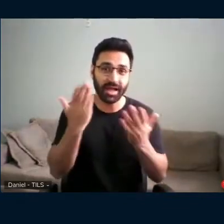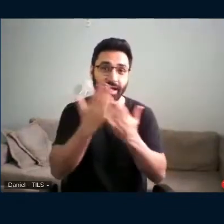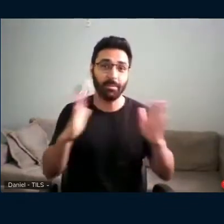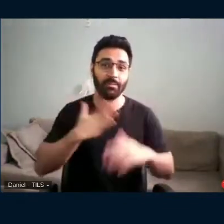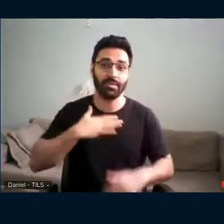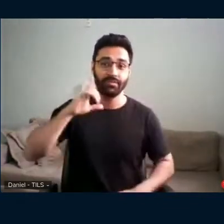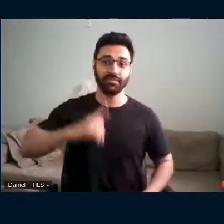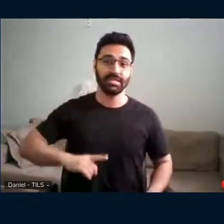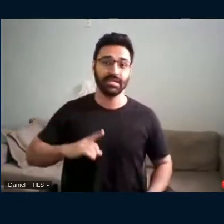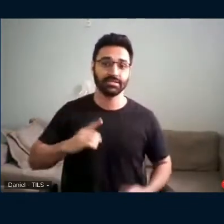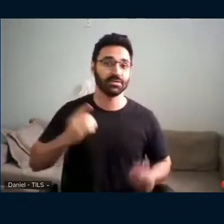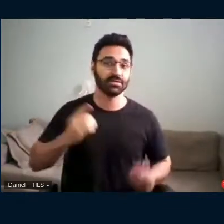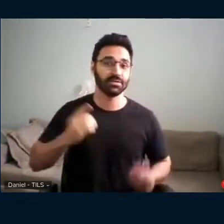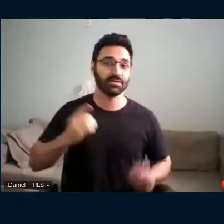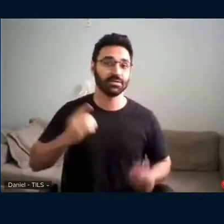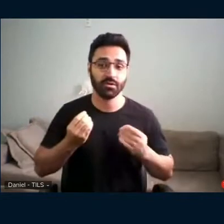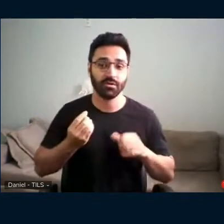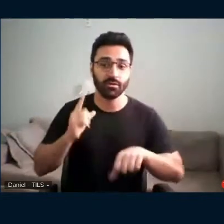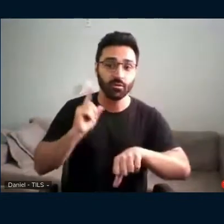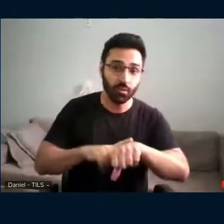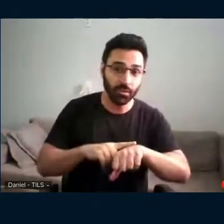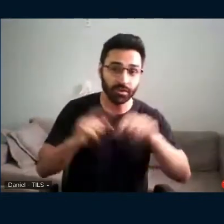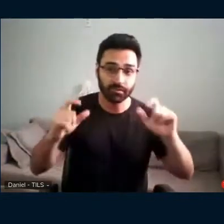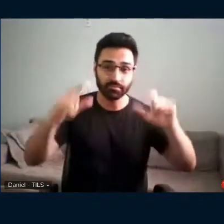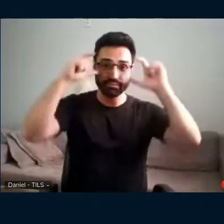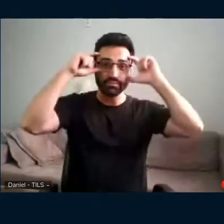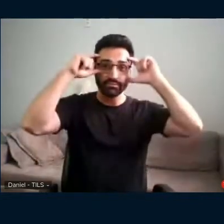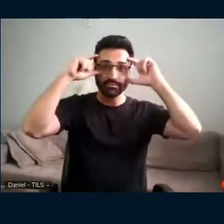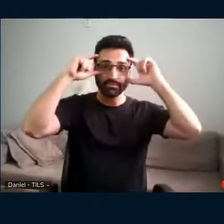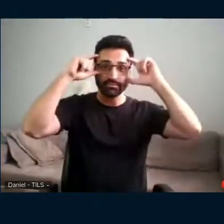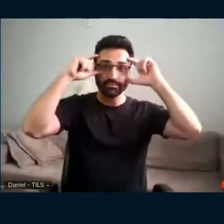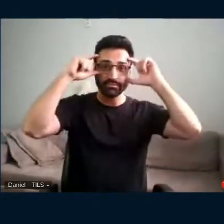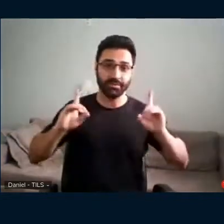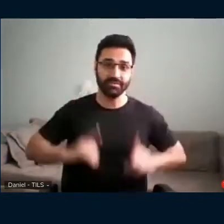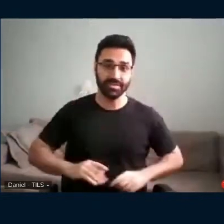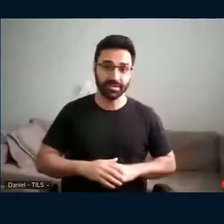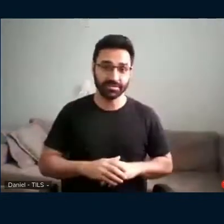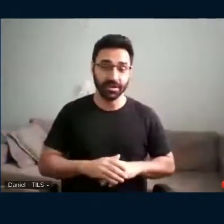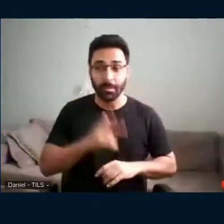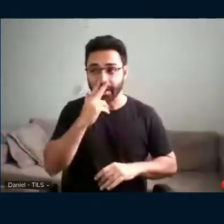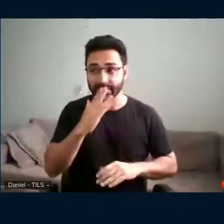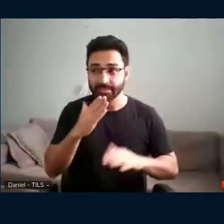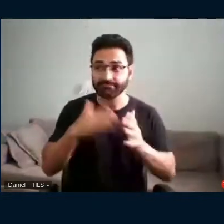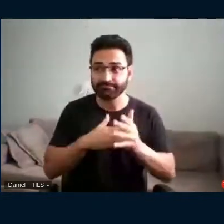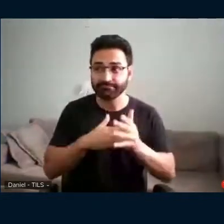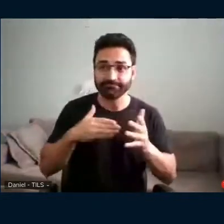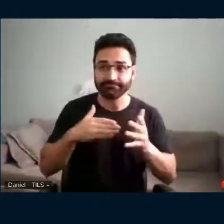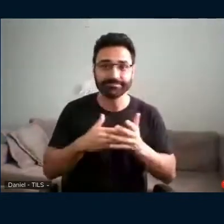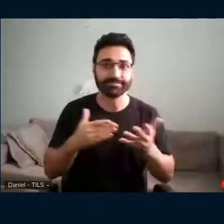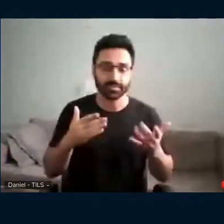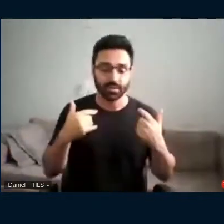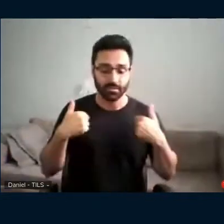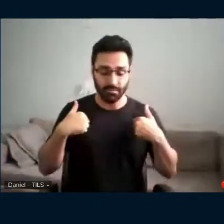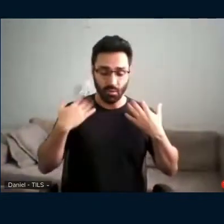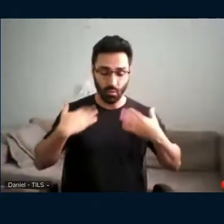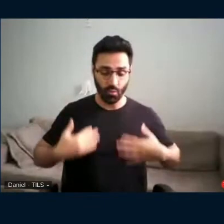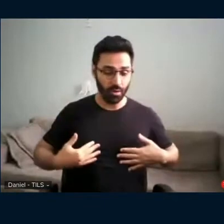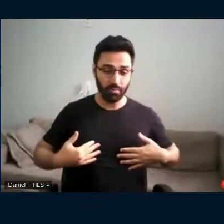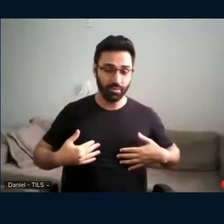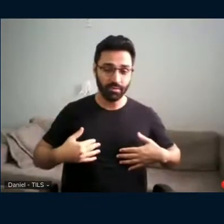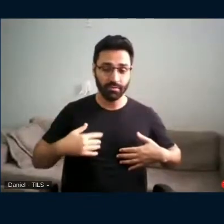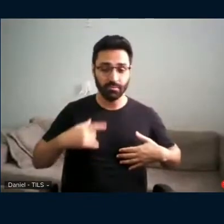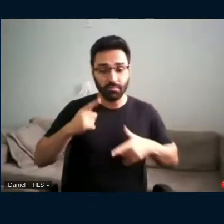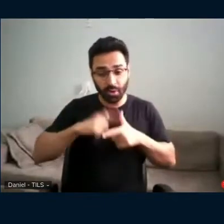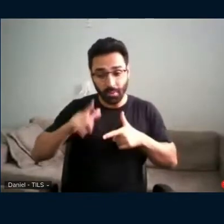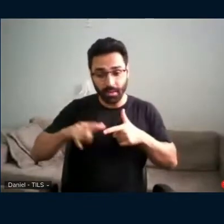mesmo em que coloco meus óculos. O impedimento de cunho biológico é aniquilado no